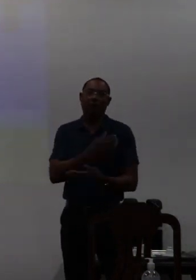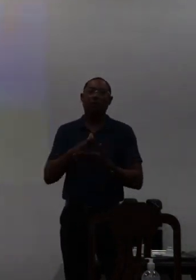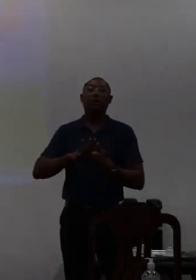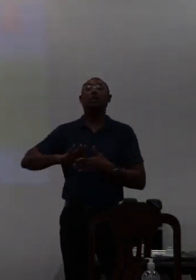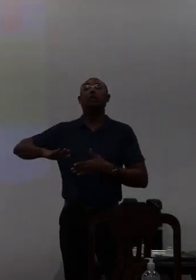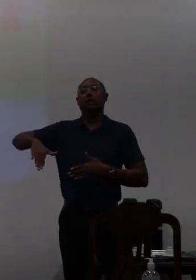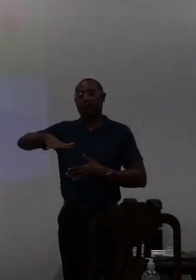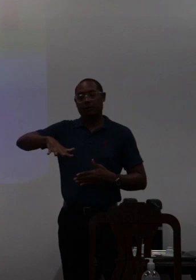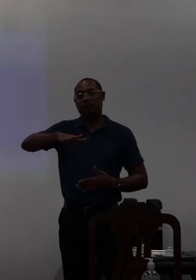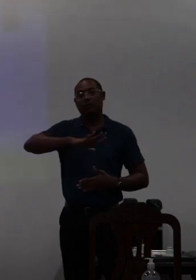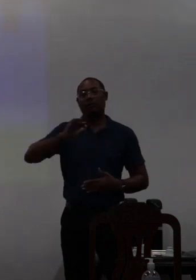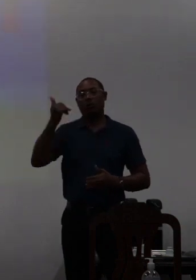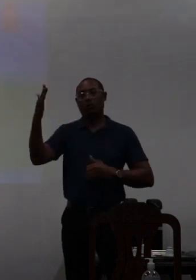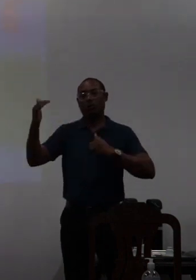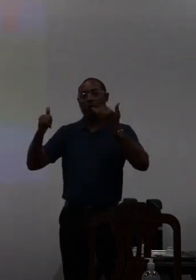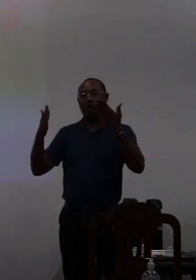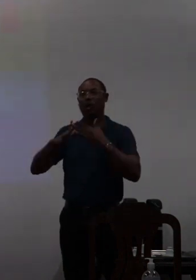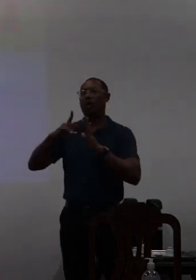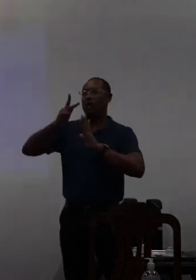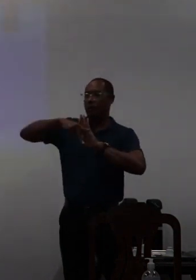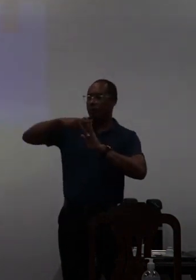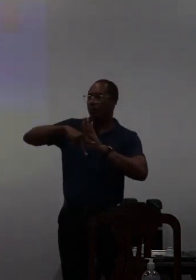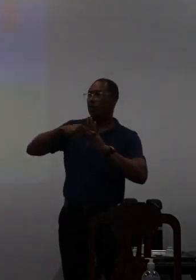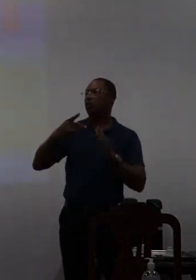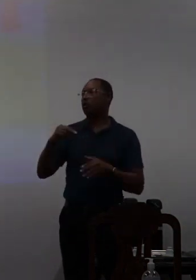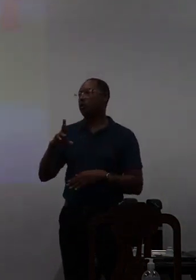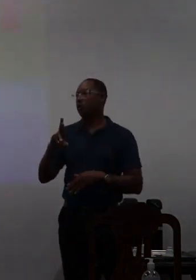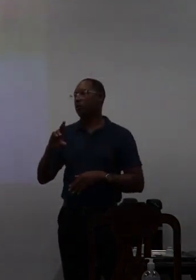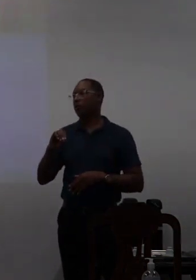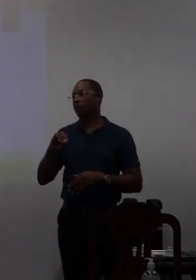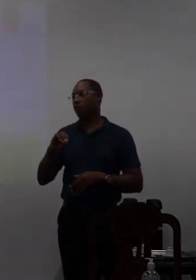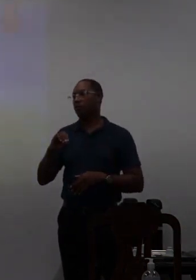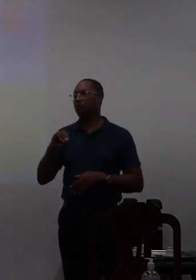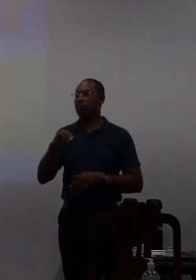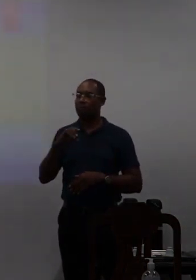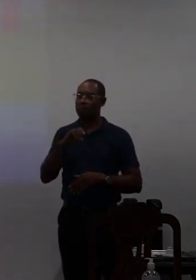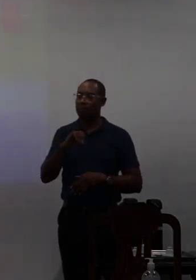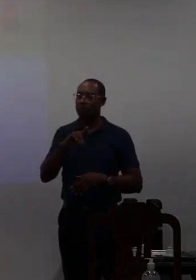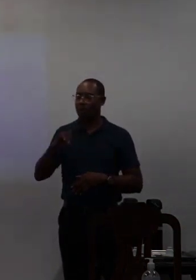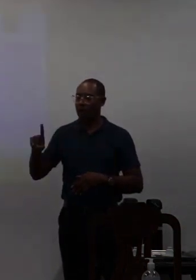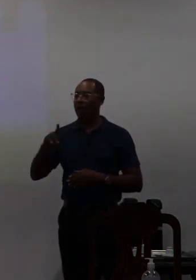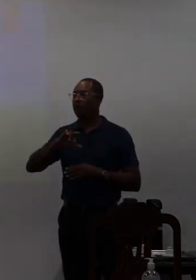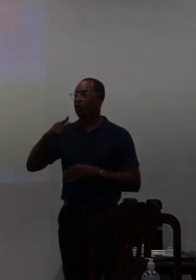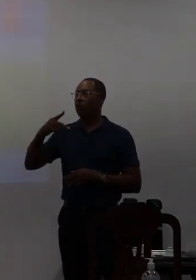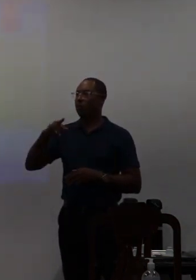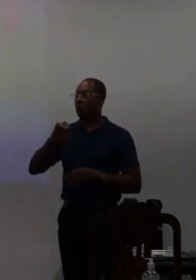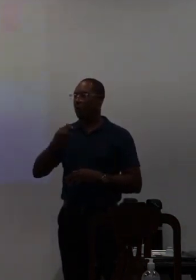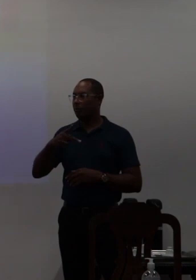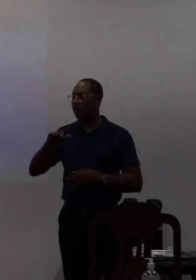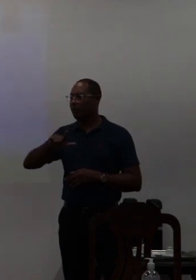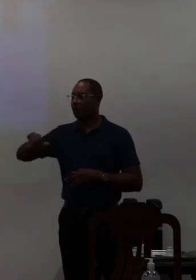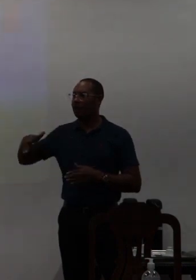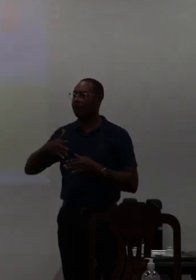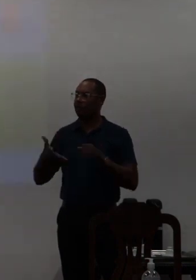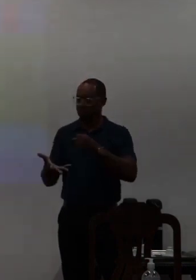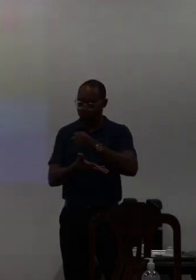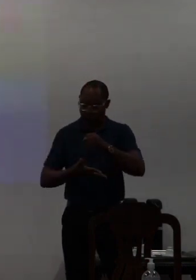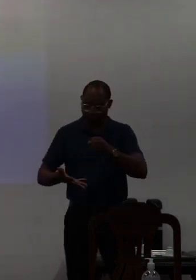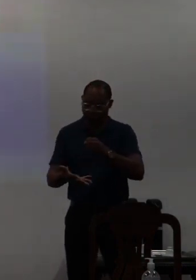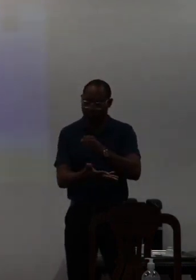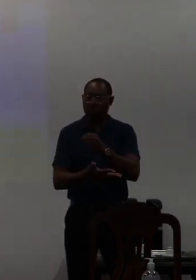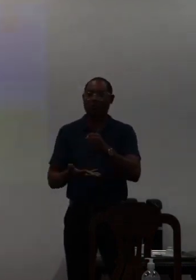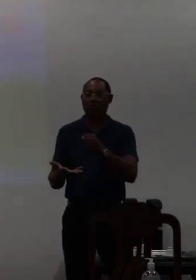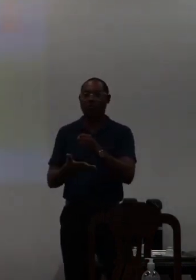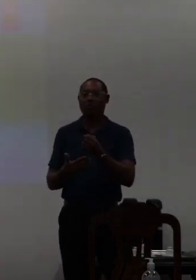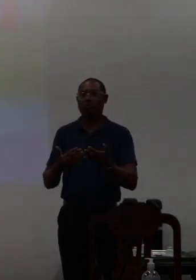áreas que é basicamente projeto plan, plan, proagem e entre outros tá certo? então a ideia é partir da base